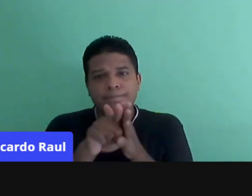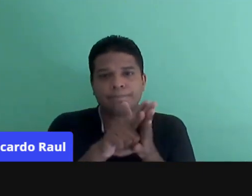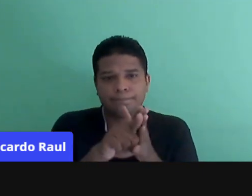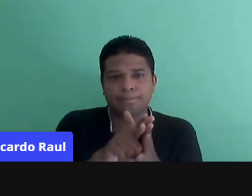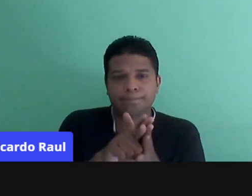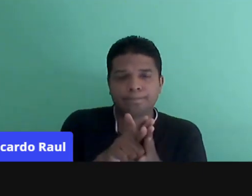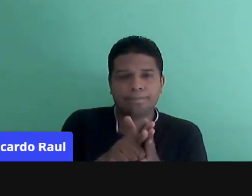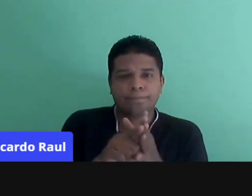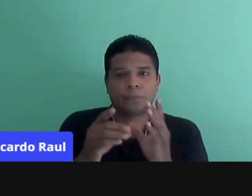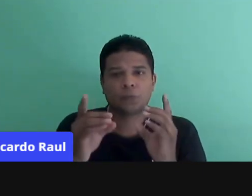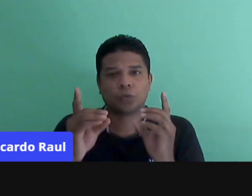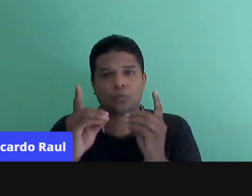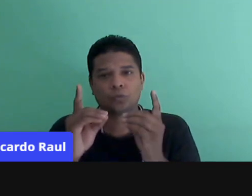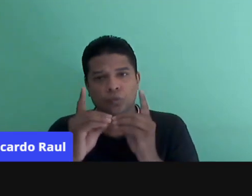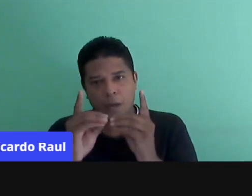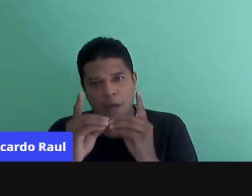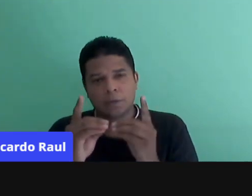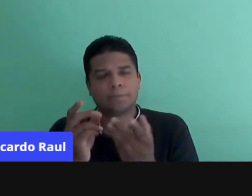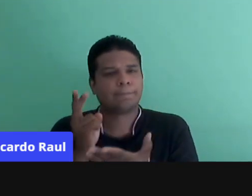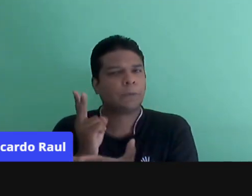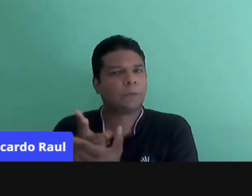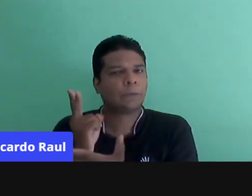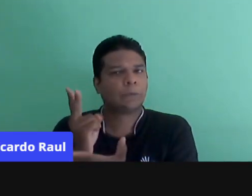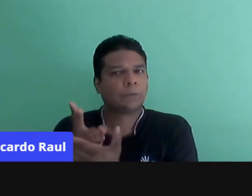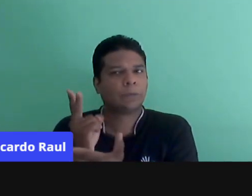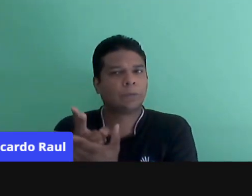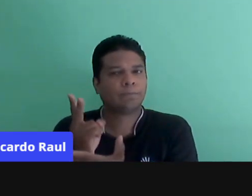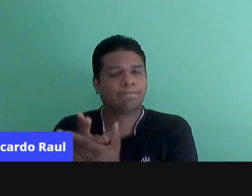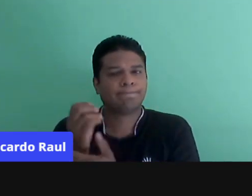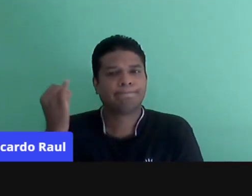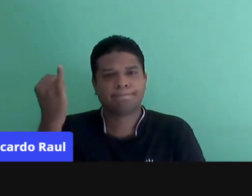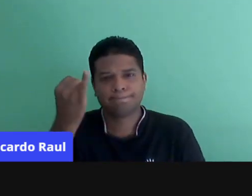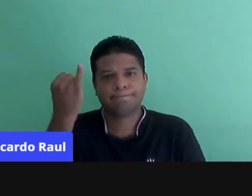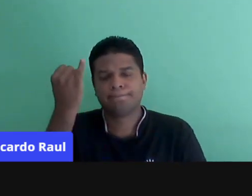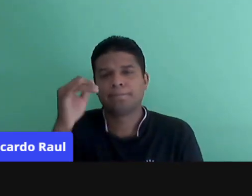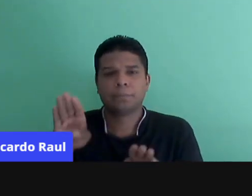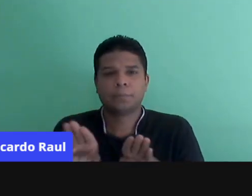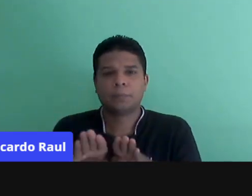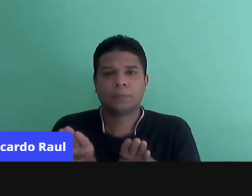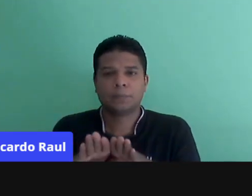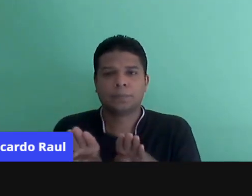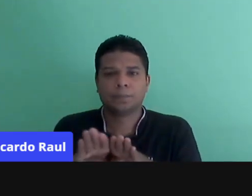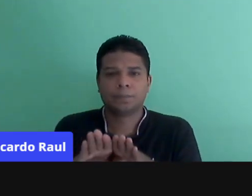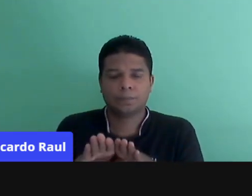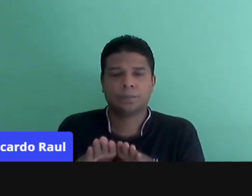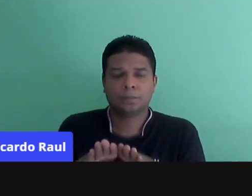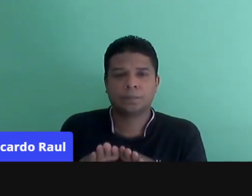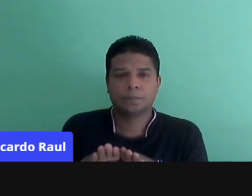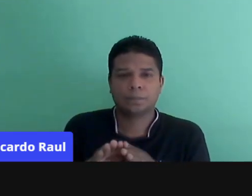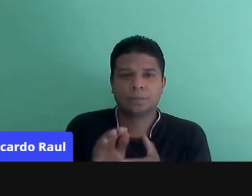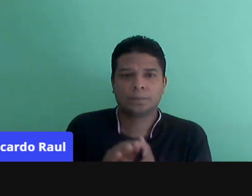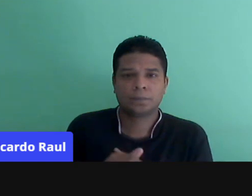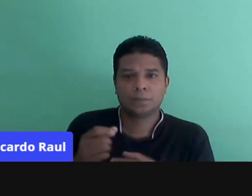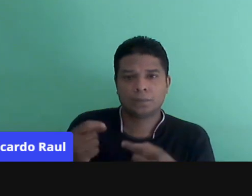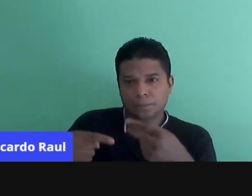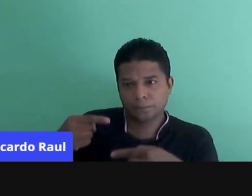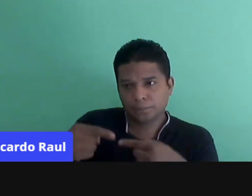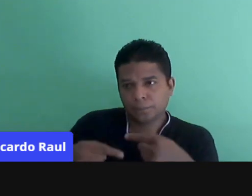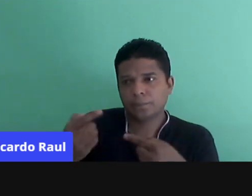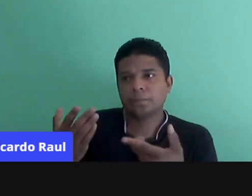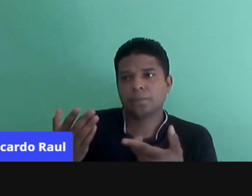o diálogo, ele é constante. E é importante também destacar que as discussões,